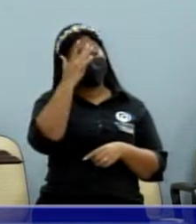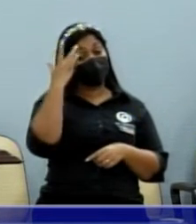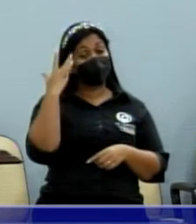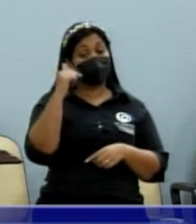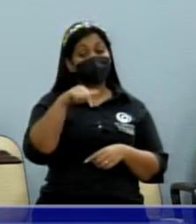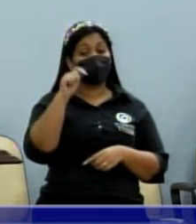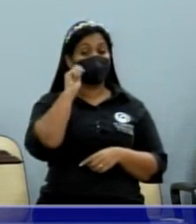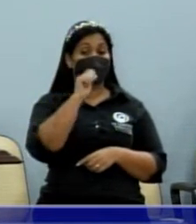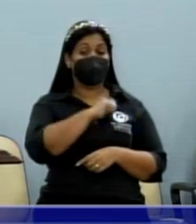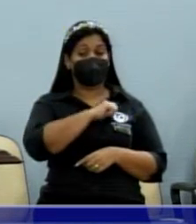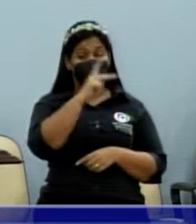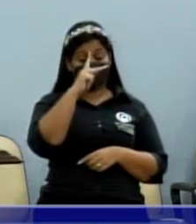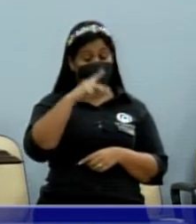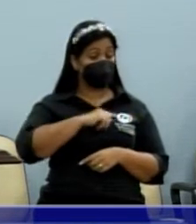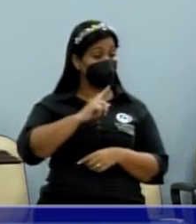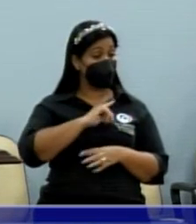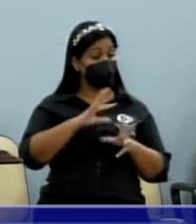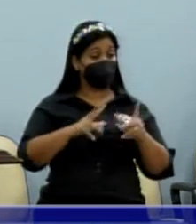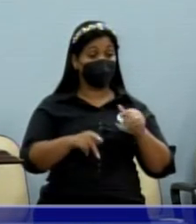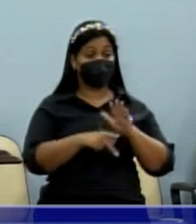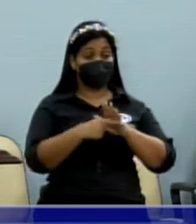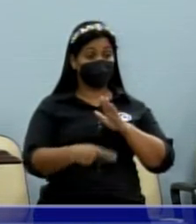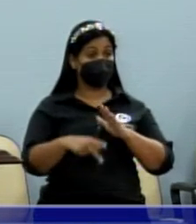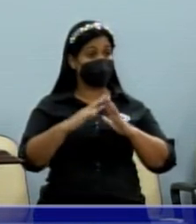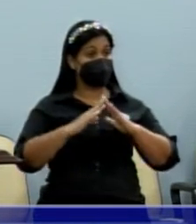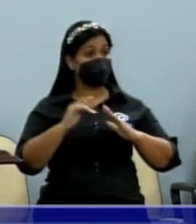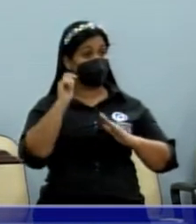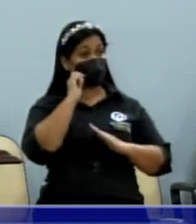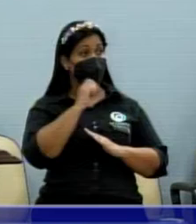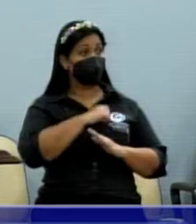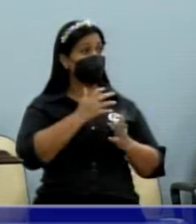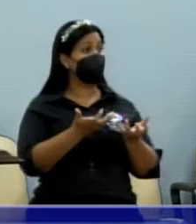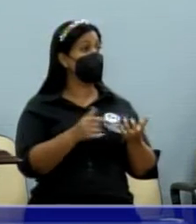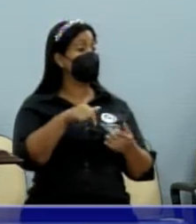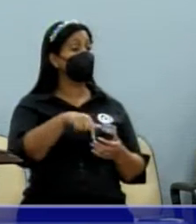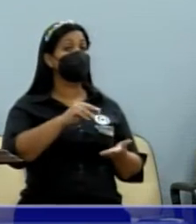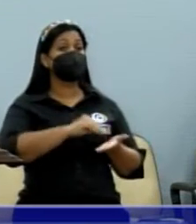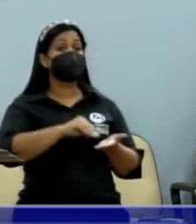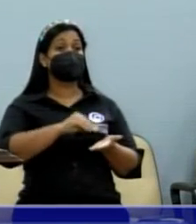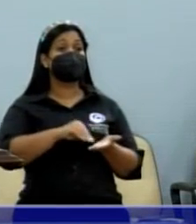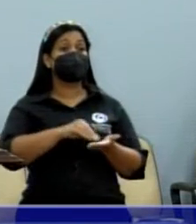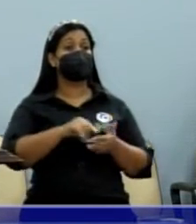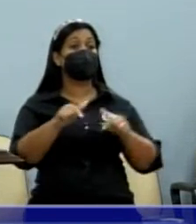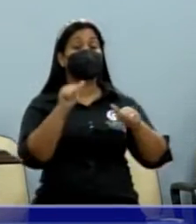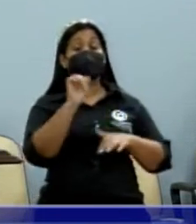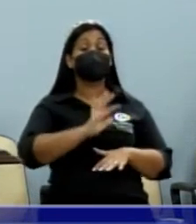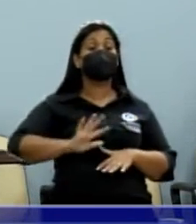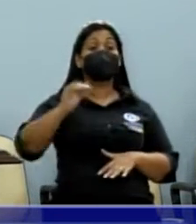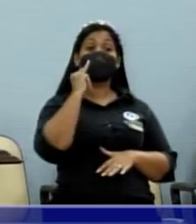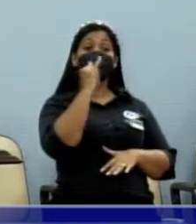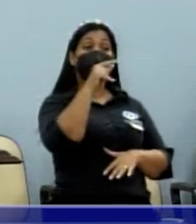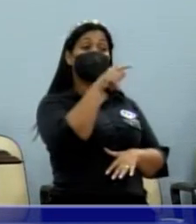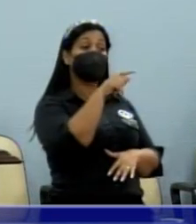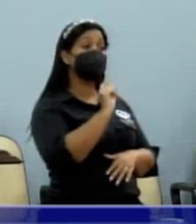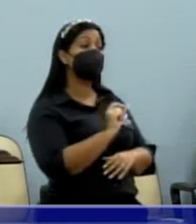população, não para mim. agora, queria aqui, secretário de Serviços Gerais, falar para o senhor